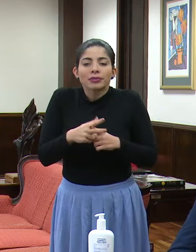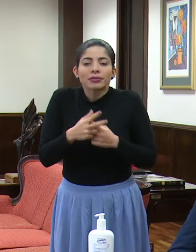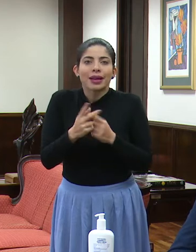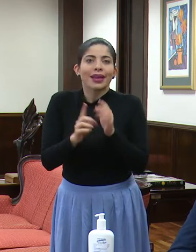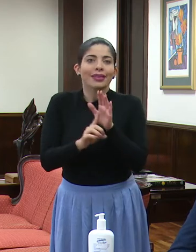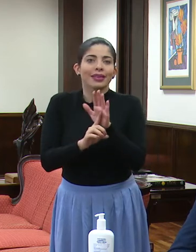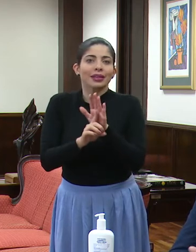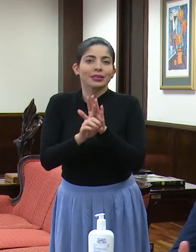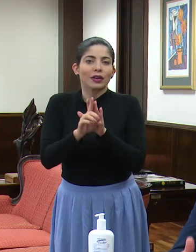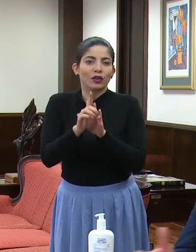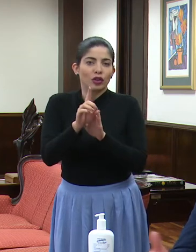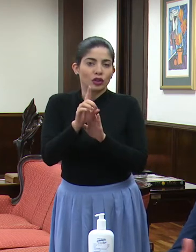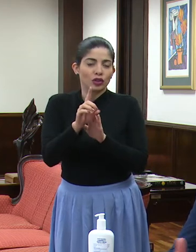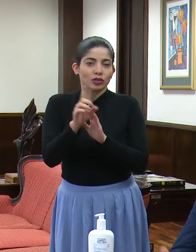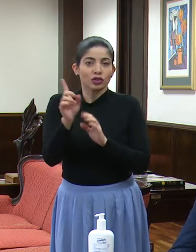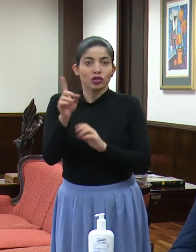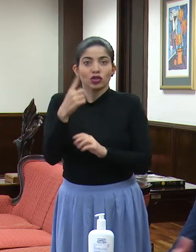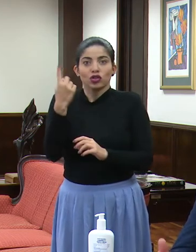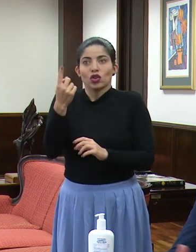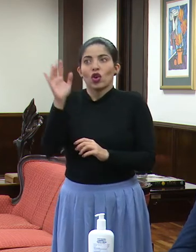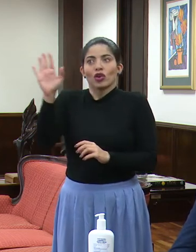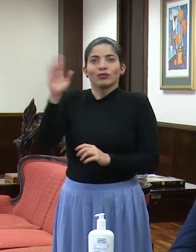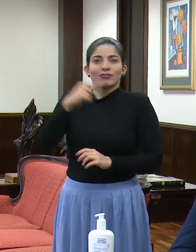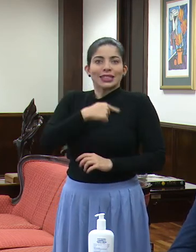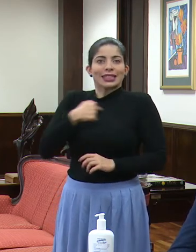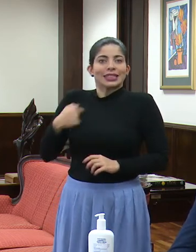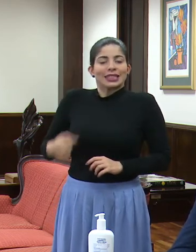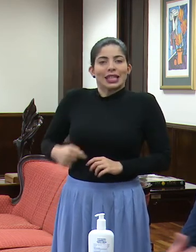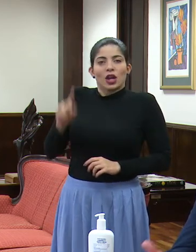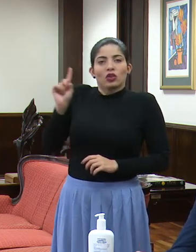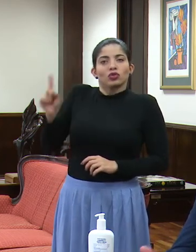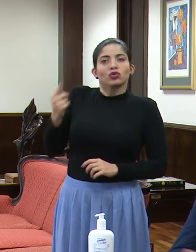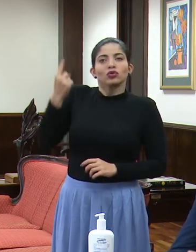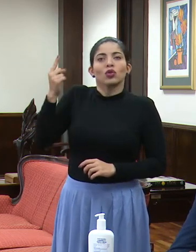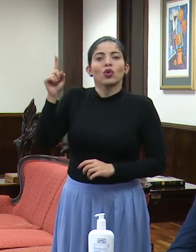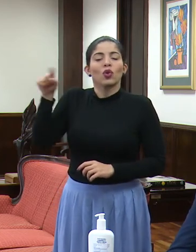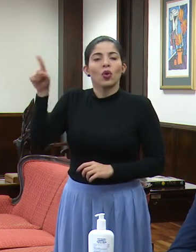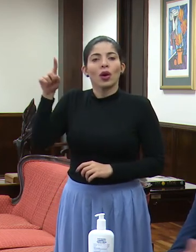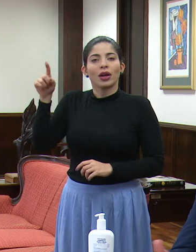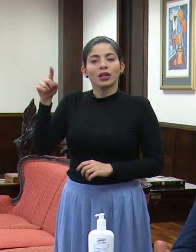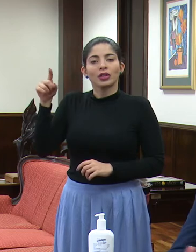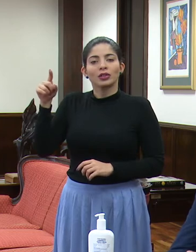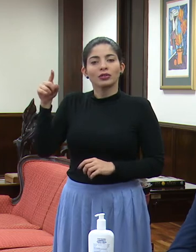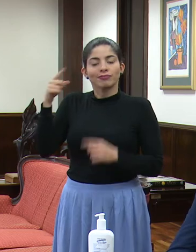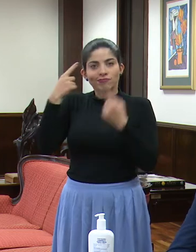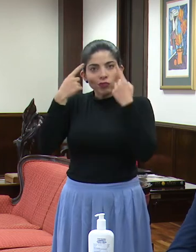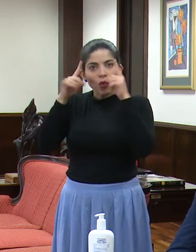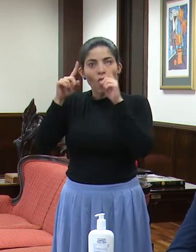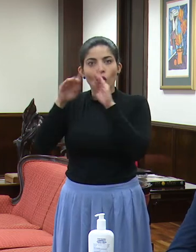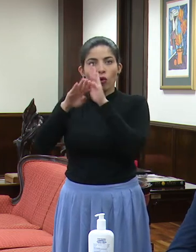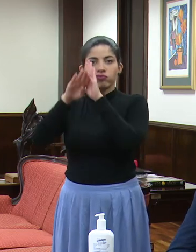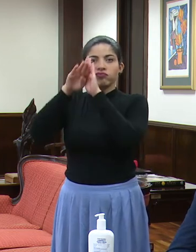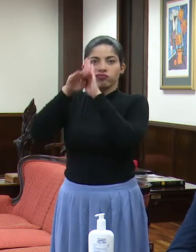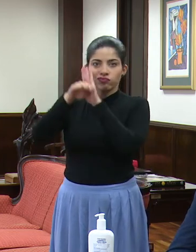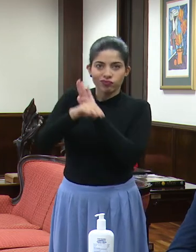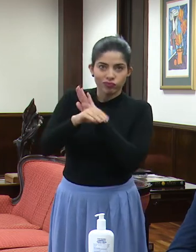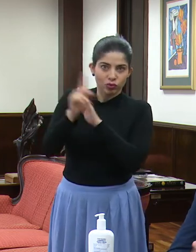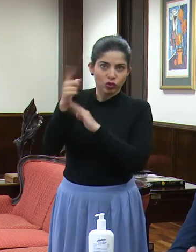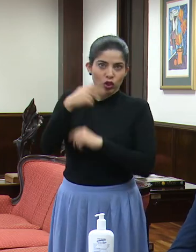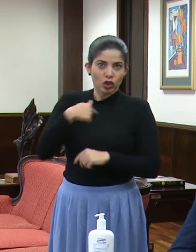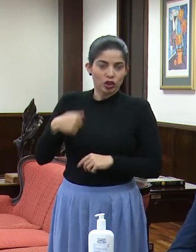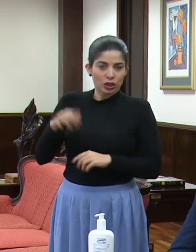realidad donde solo China, por decirlo de alguna manera, pues ha tenido, que ha podido doblar la curva. Y